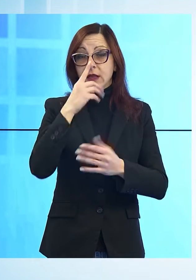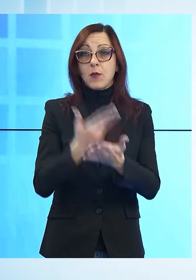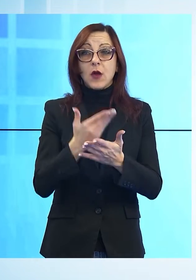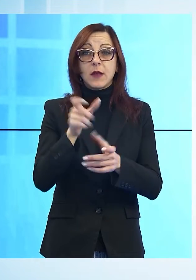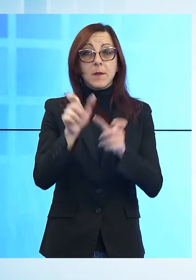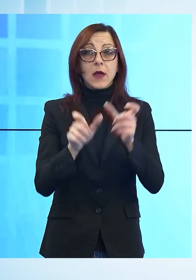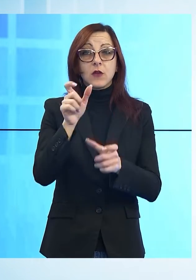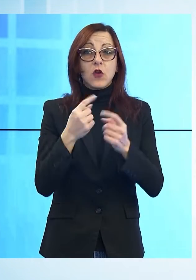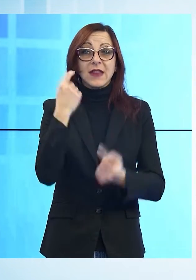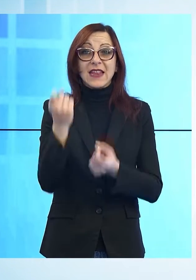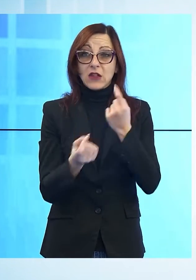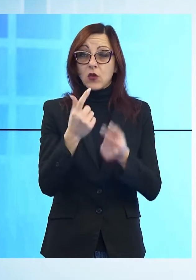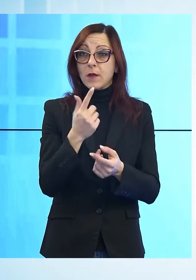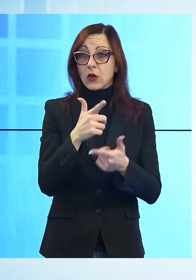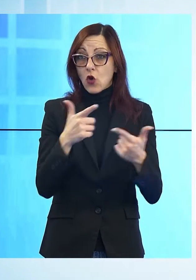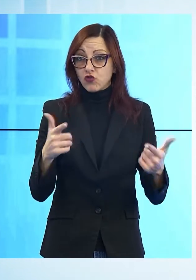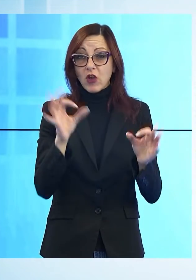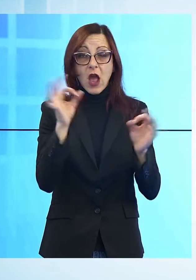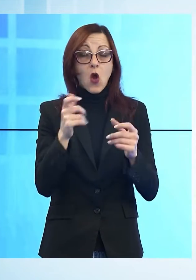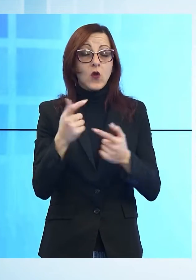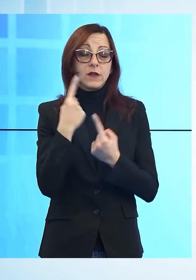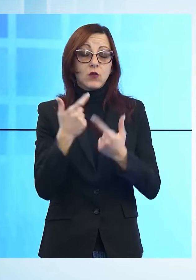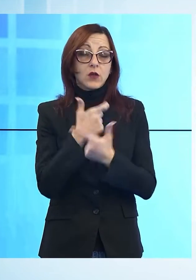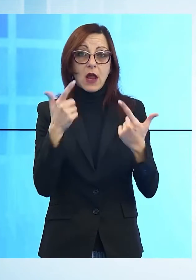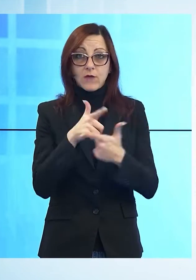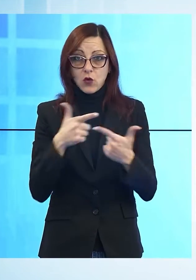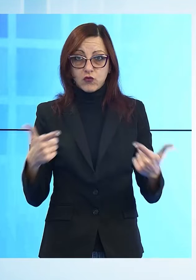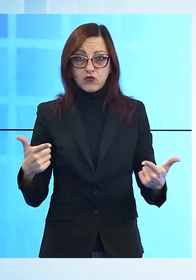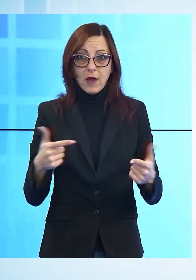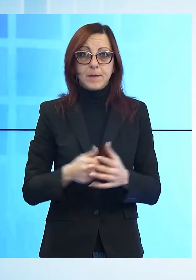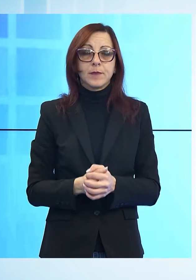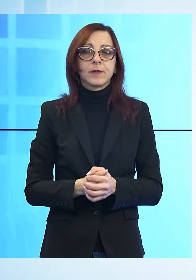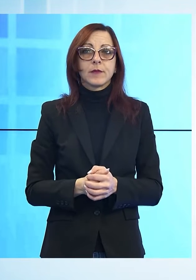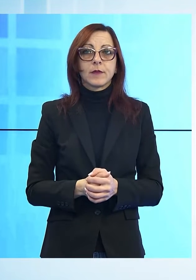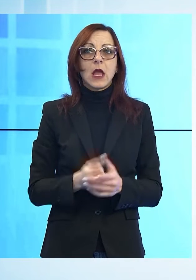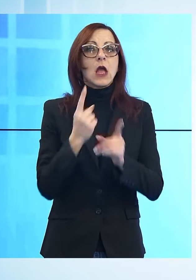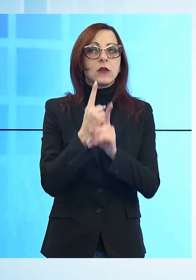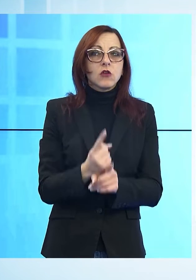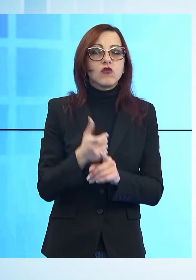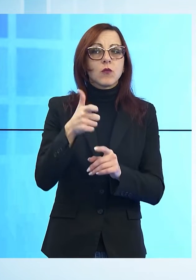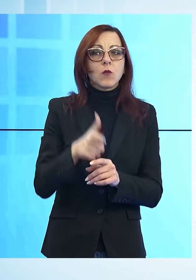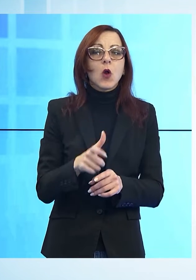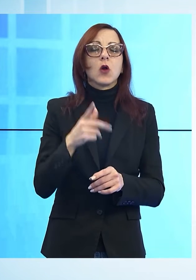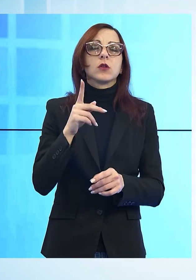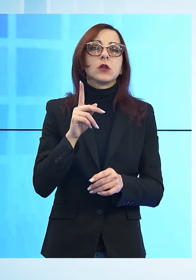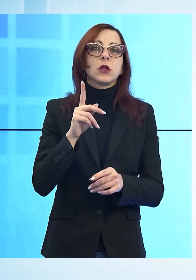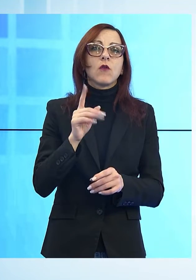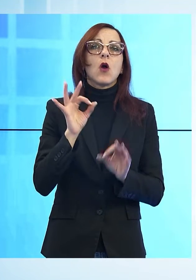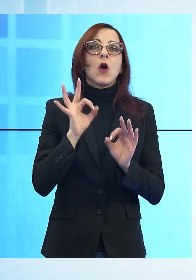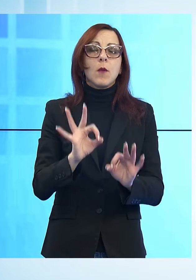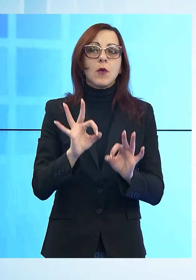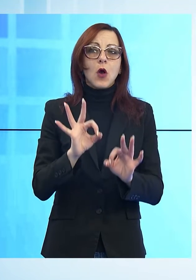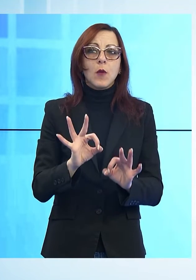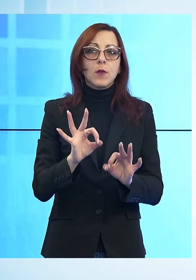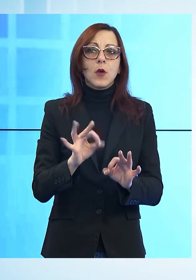asintomatici o comunque non in gravi condizioni. La decisione è stata assunta dal direttore dei presidi ospedalieri di Lucca e Valle del